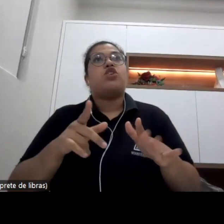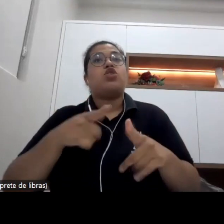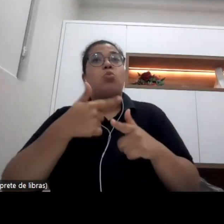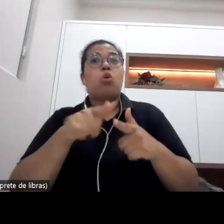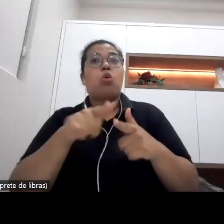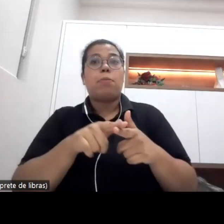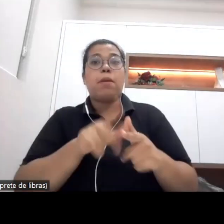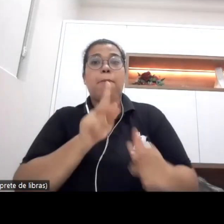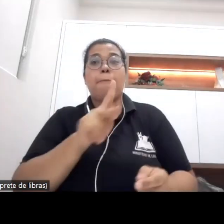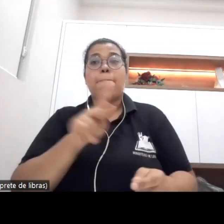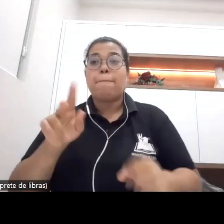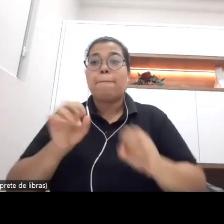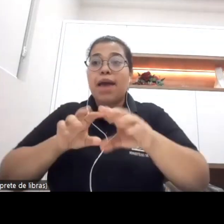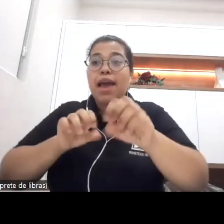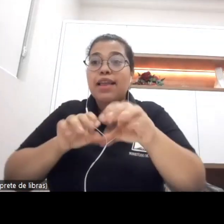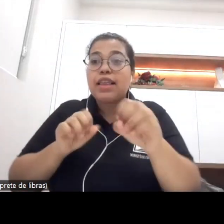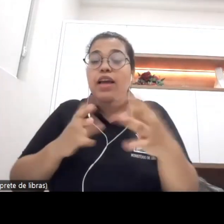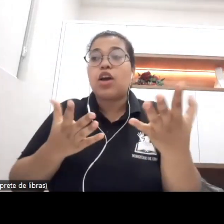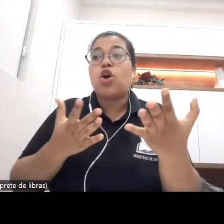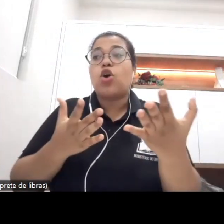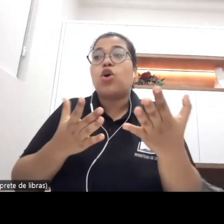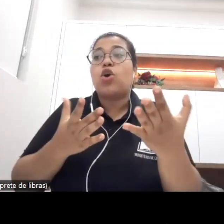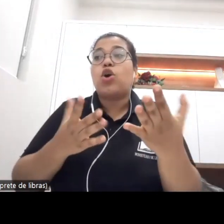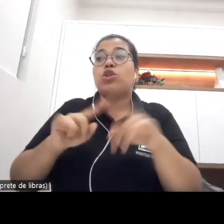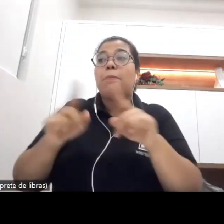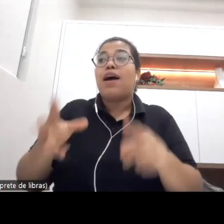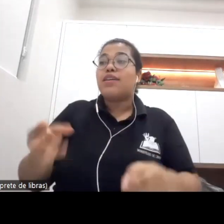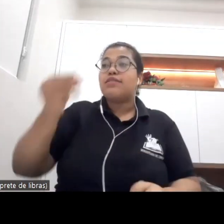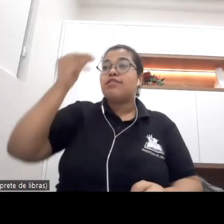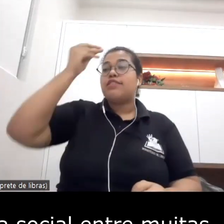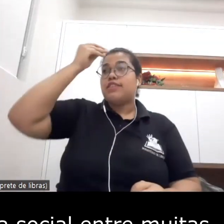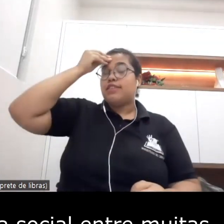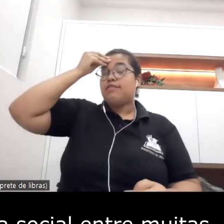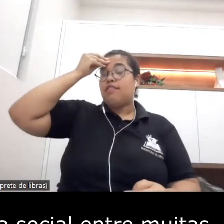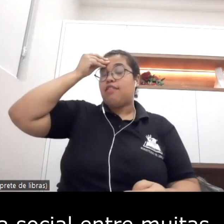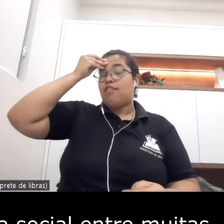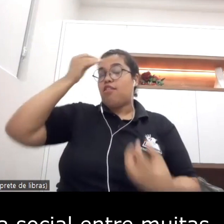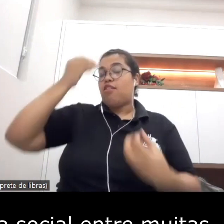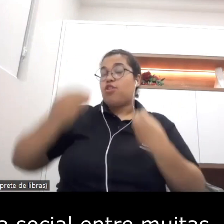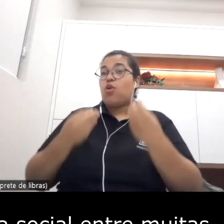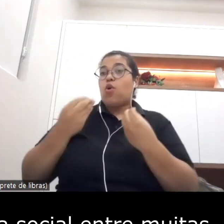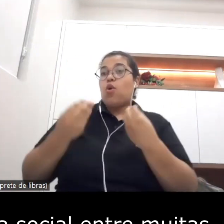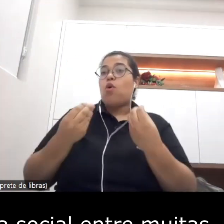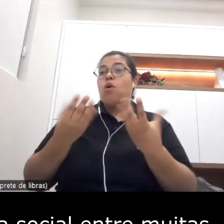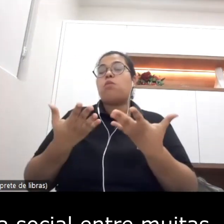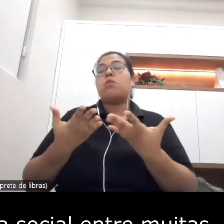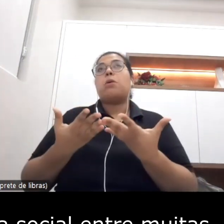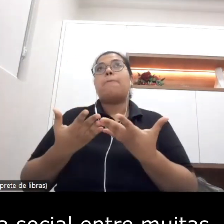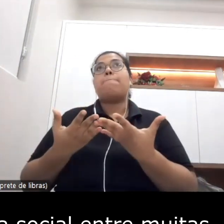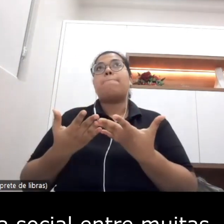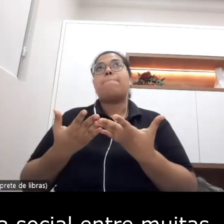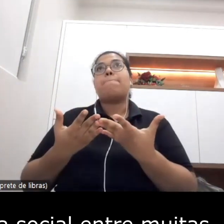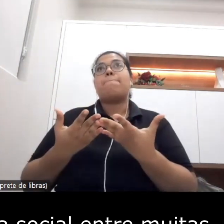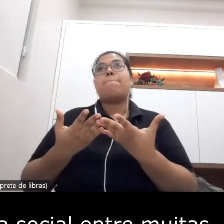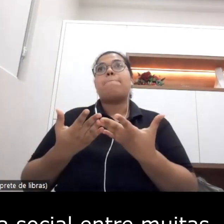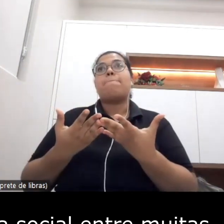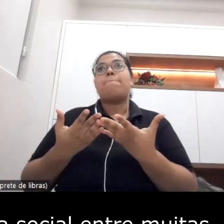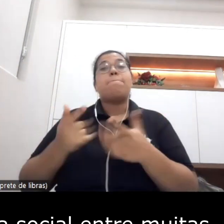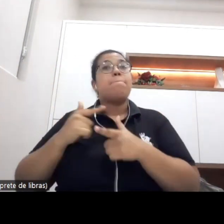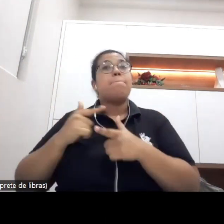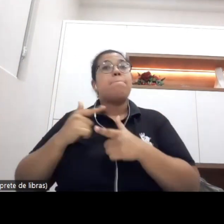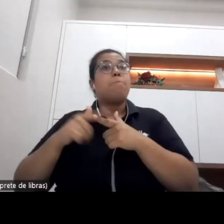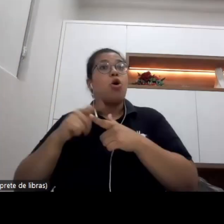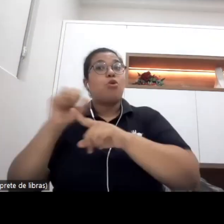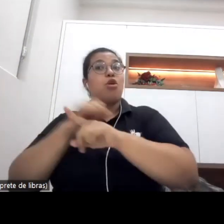interpretadas como questões vamos dizer assim de natureza social entre muitas